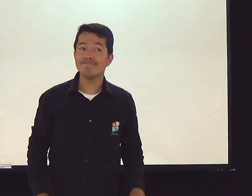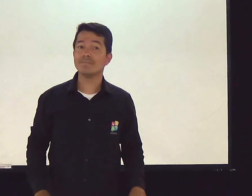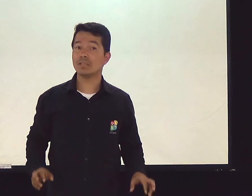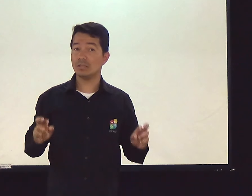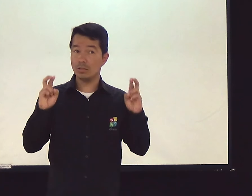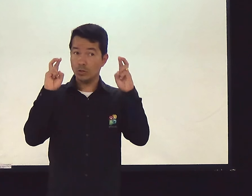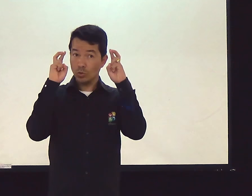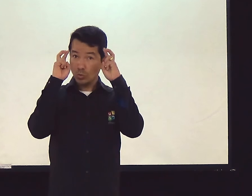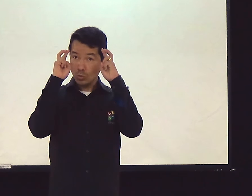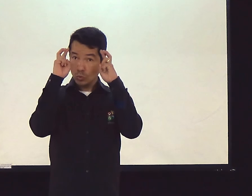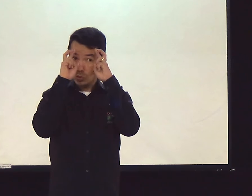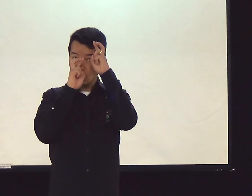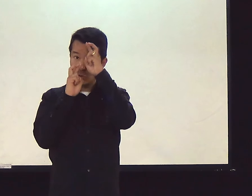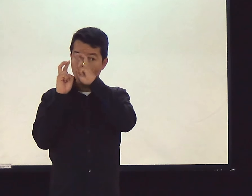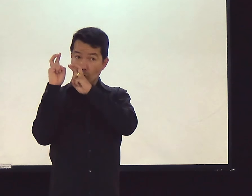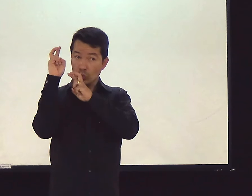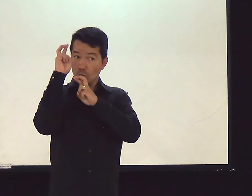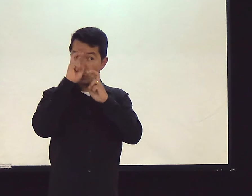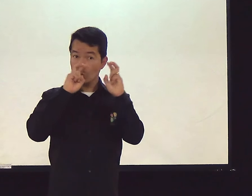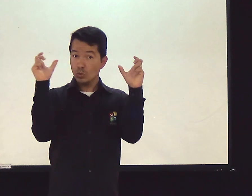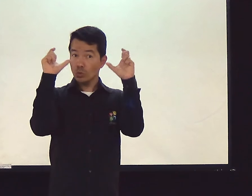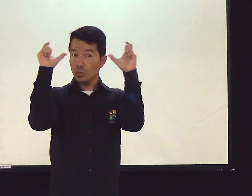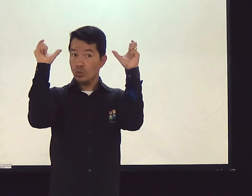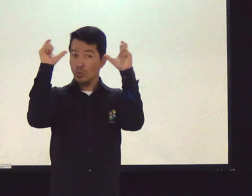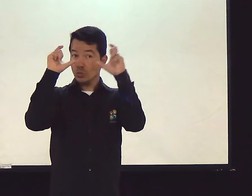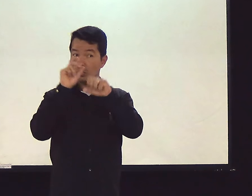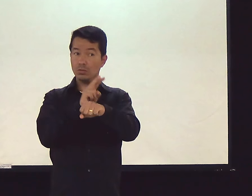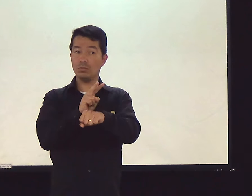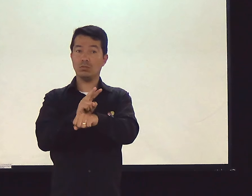para ver aquilo mais... Vigia.